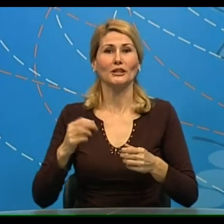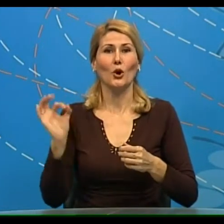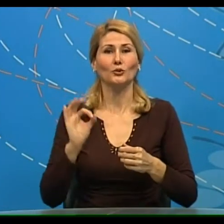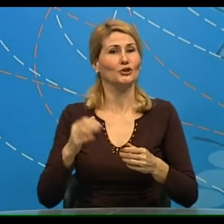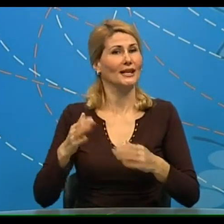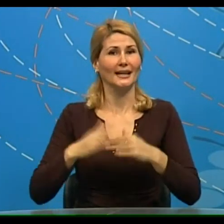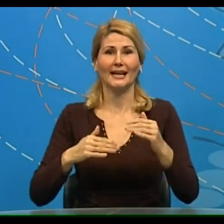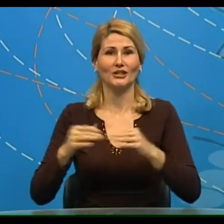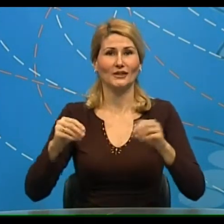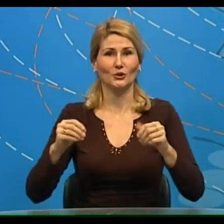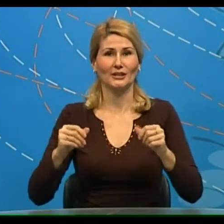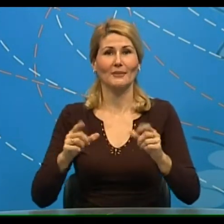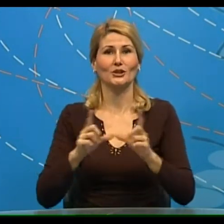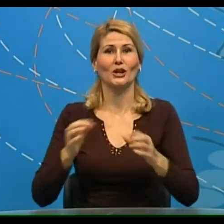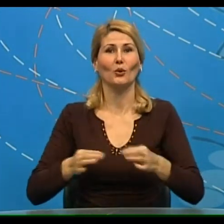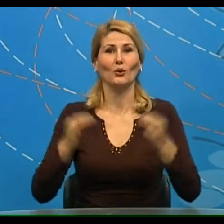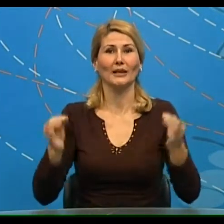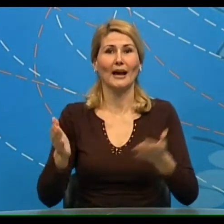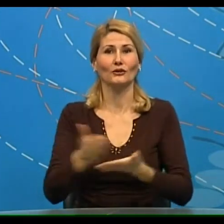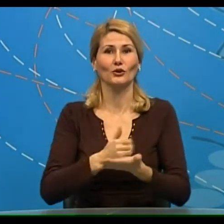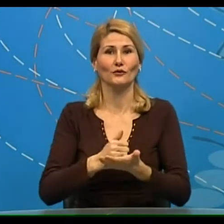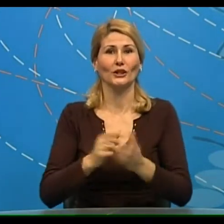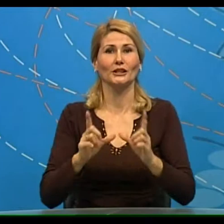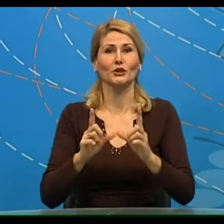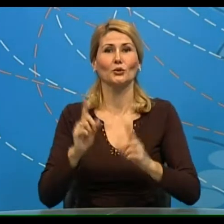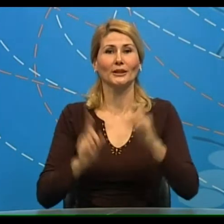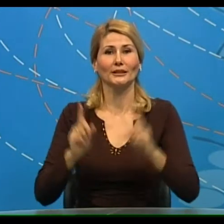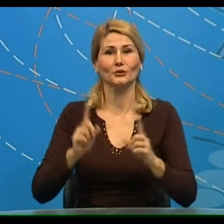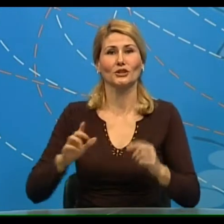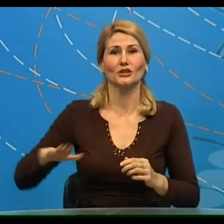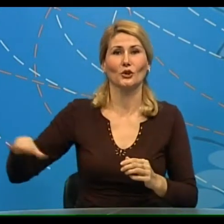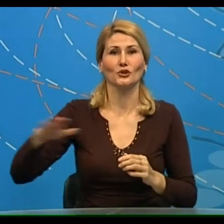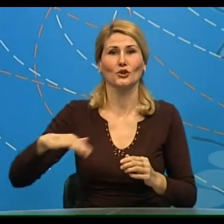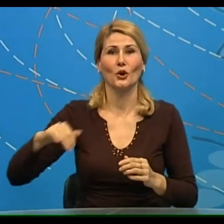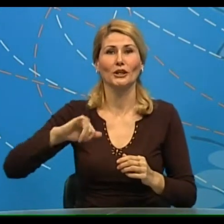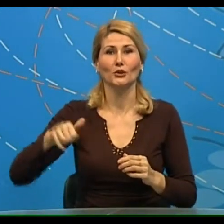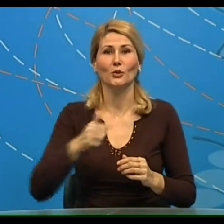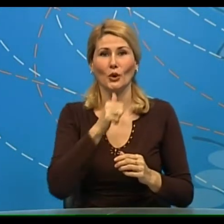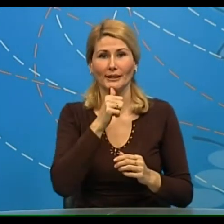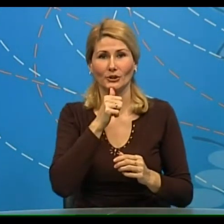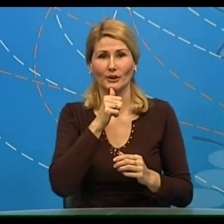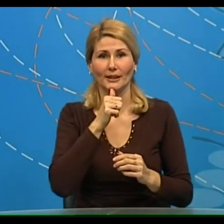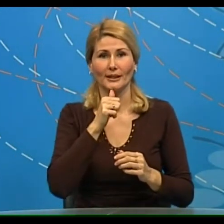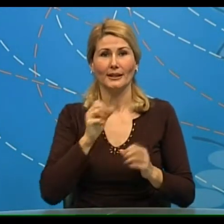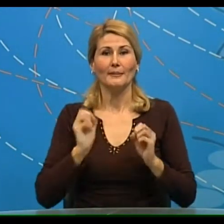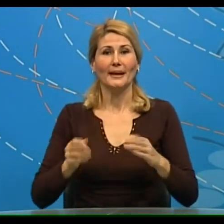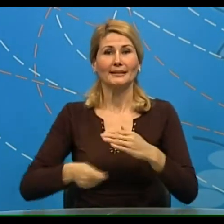otuđenja građevinskog zemljišta u javnoj svojini u industrijskoj zoni jugoistog. bez nakrade